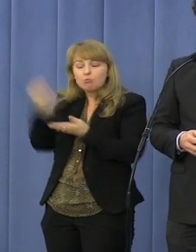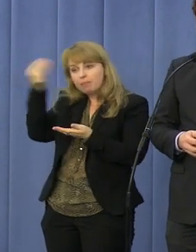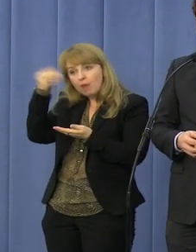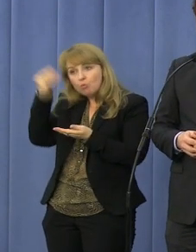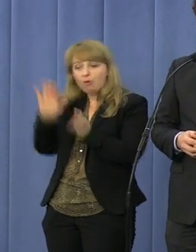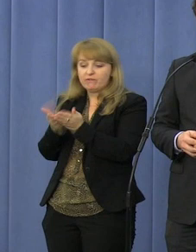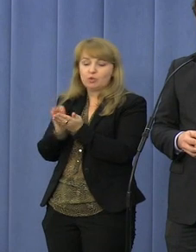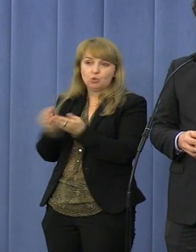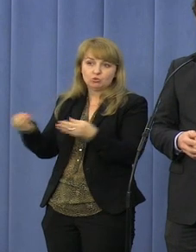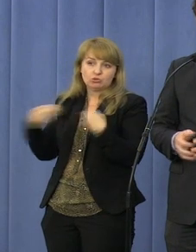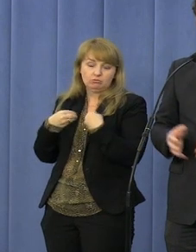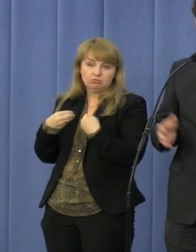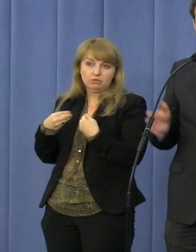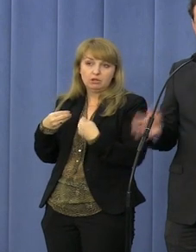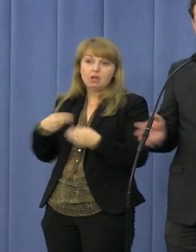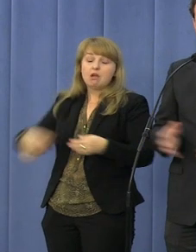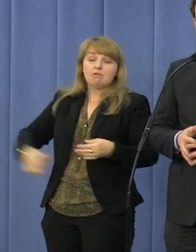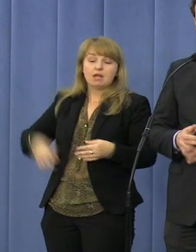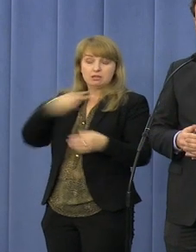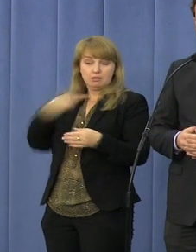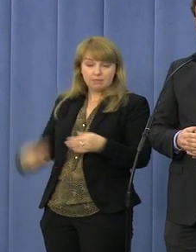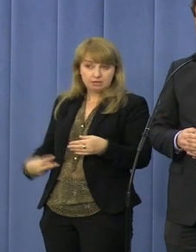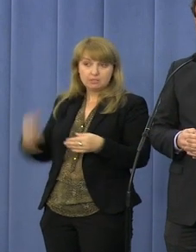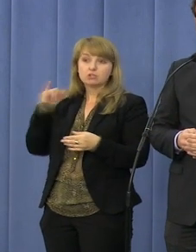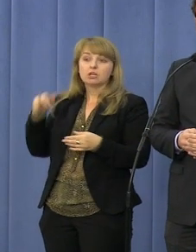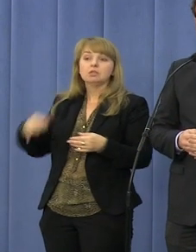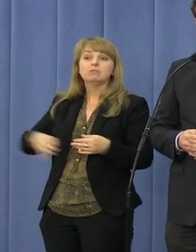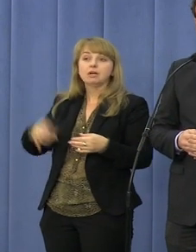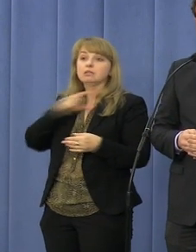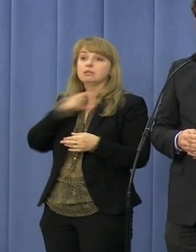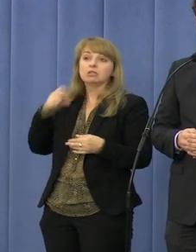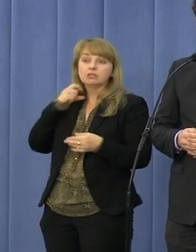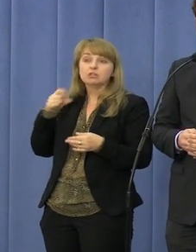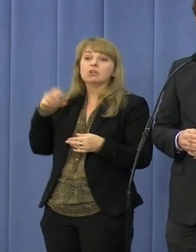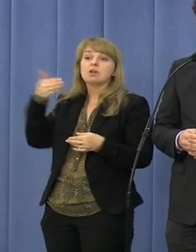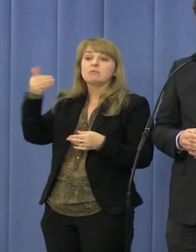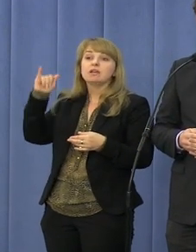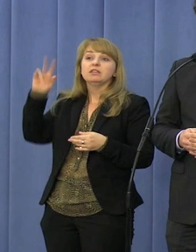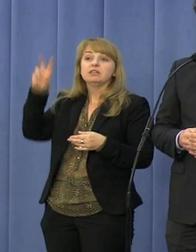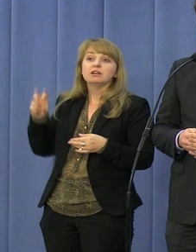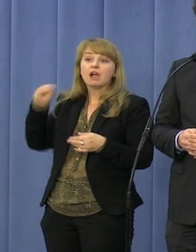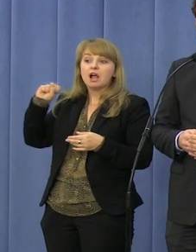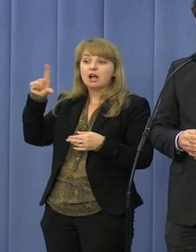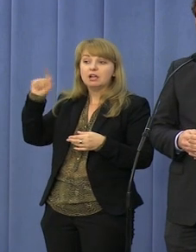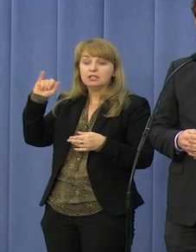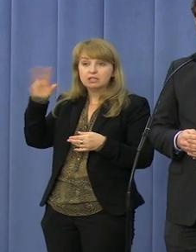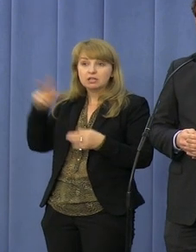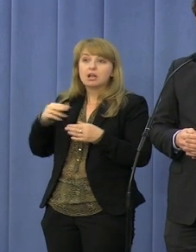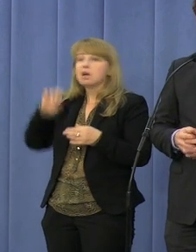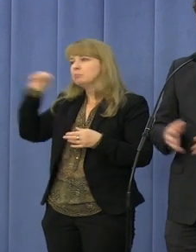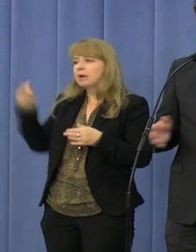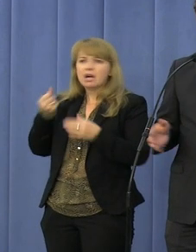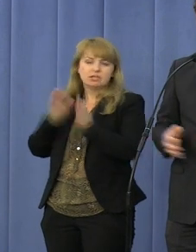Panie premierze i panie biskupie Michalik, bardzo proszę chociaż raz